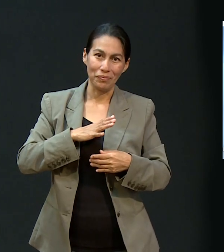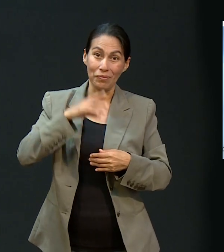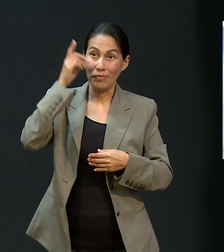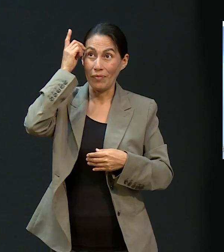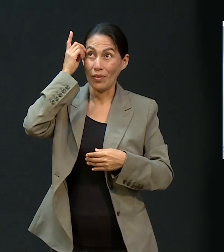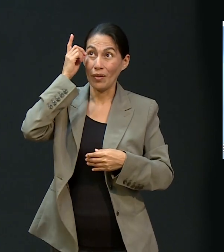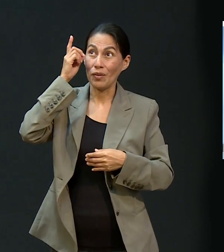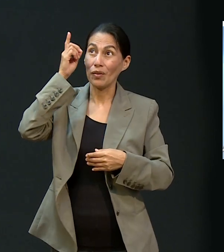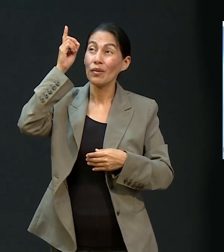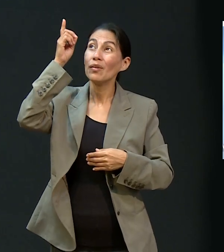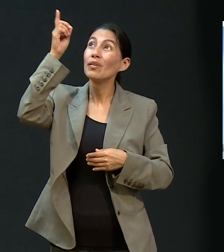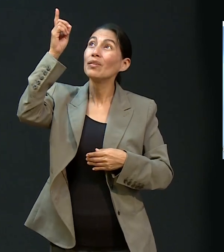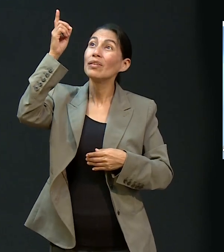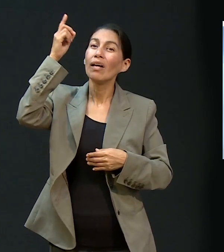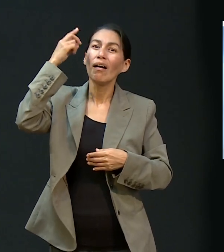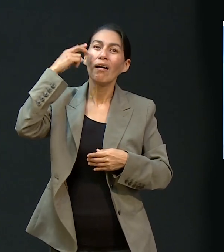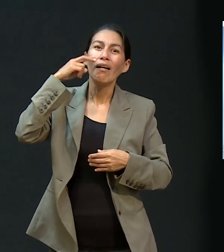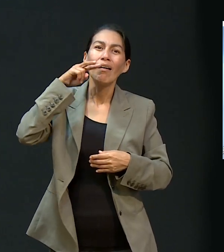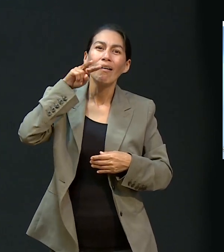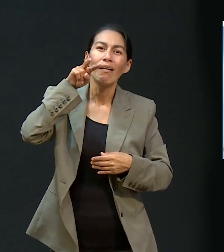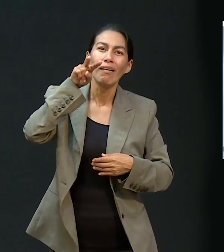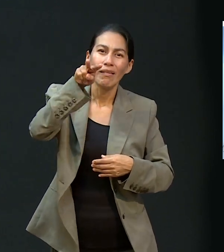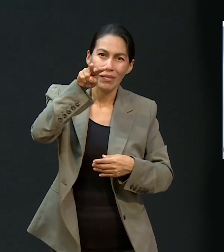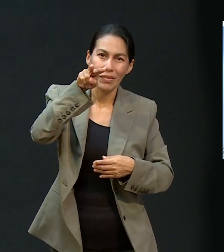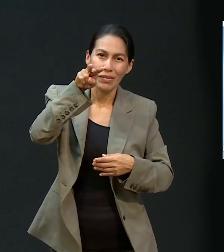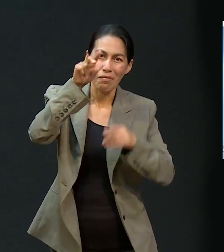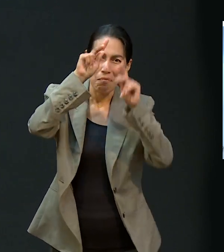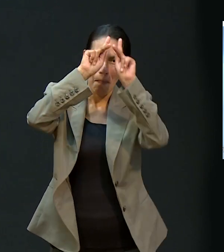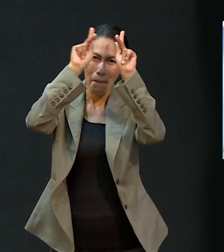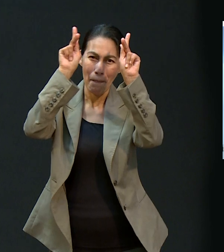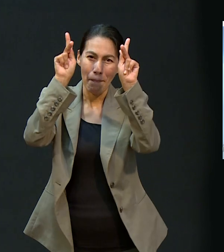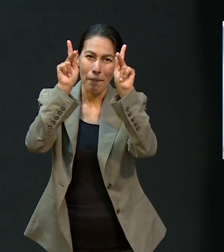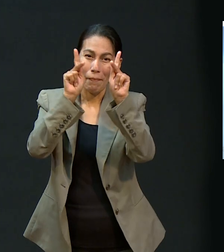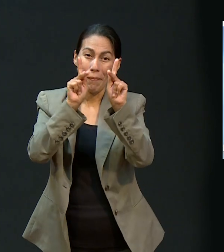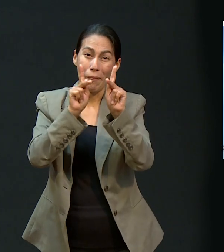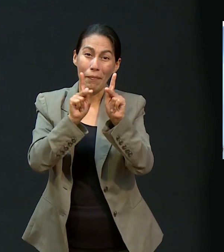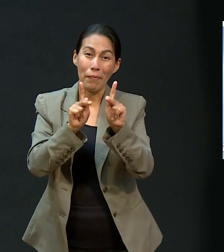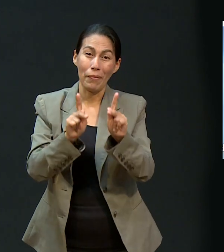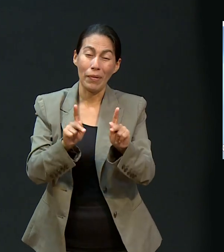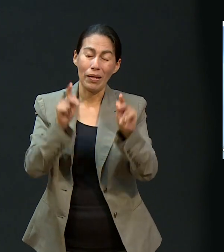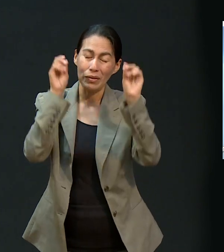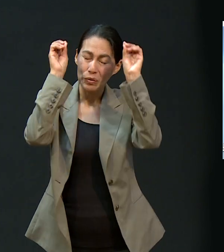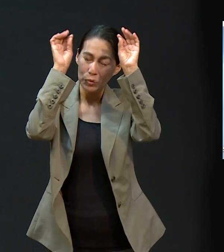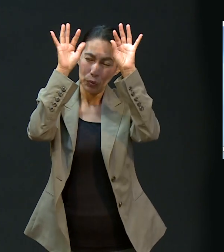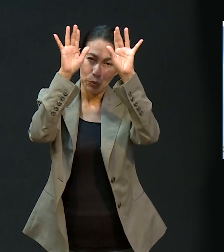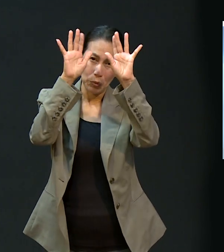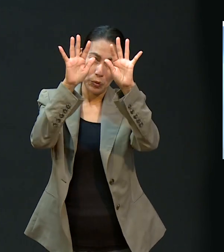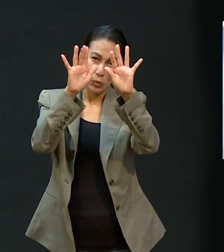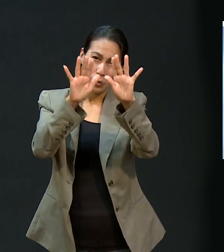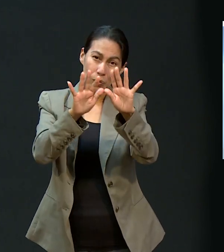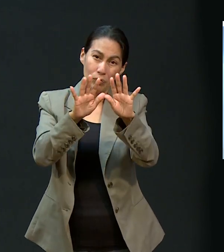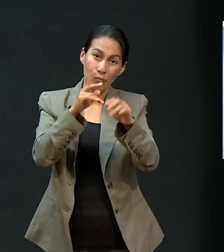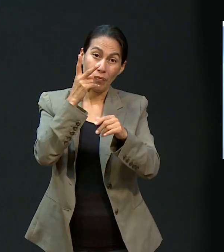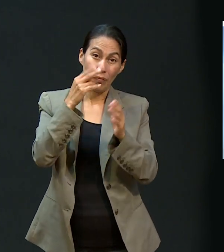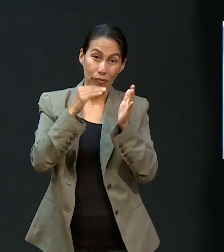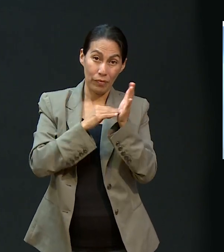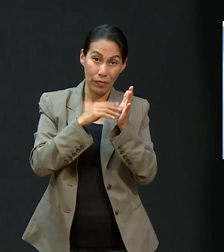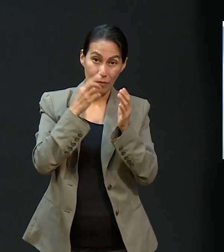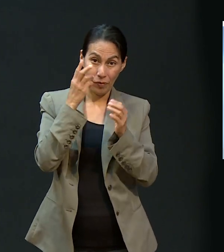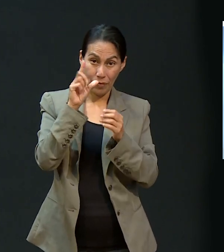Dios alce a ti su rostro y ponga en ti paz durante todo el